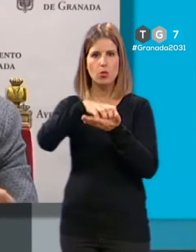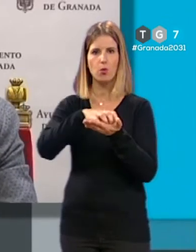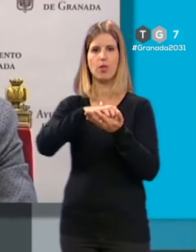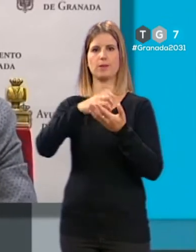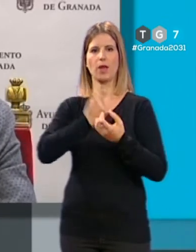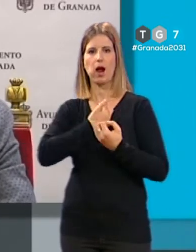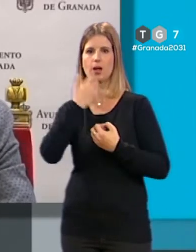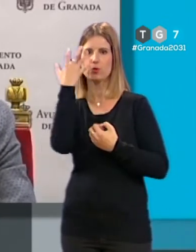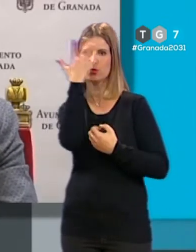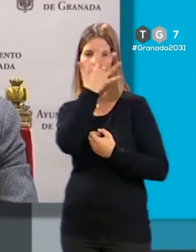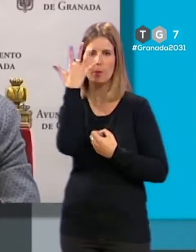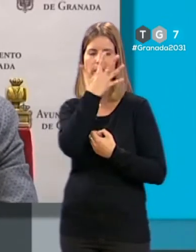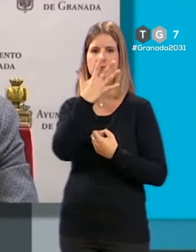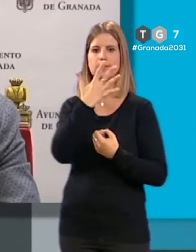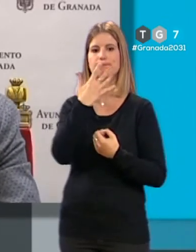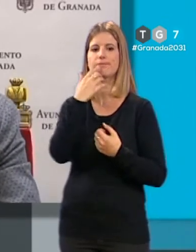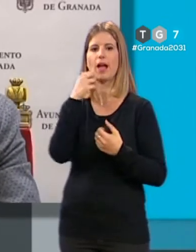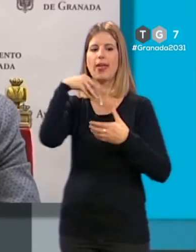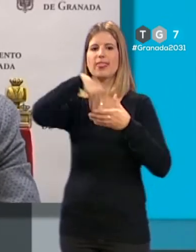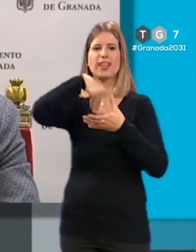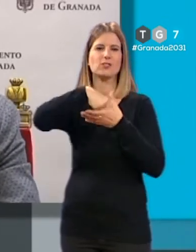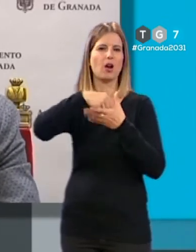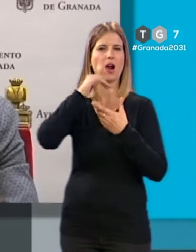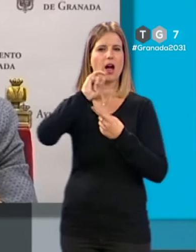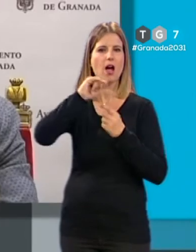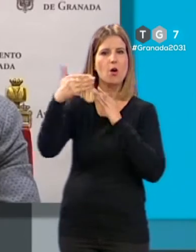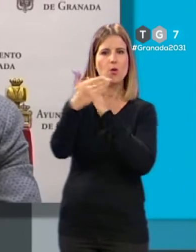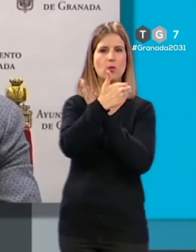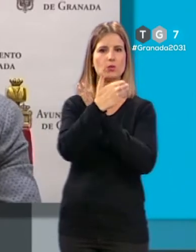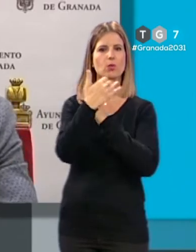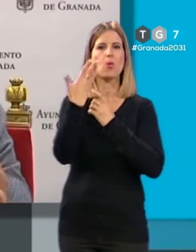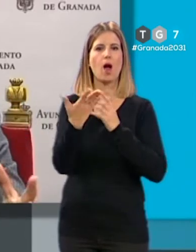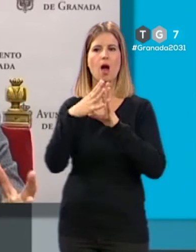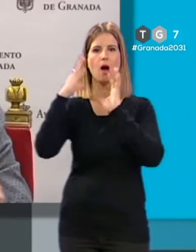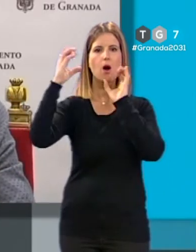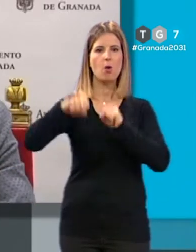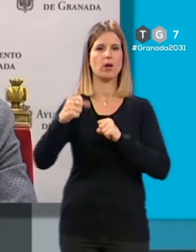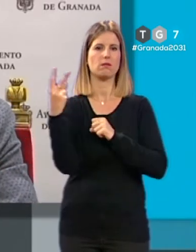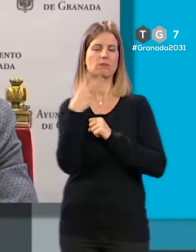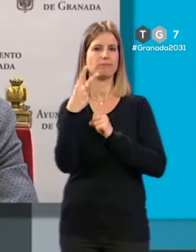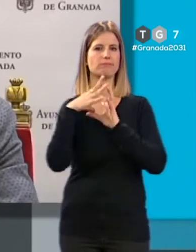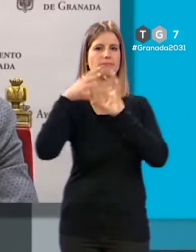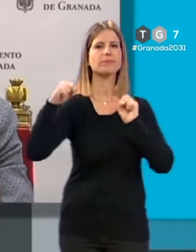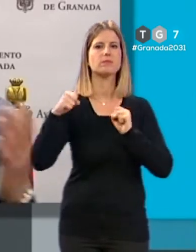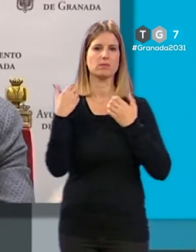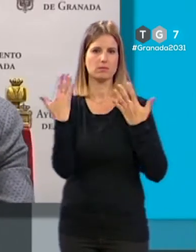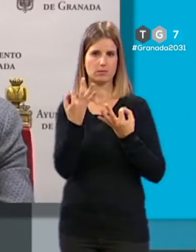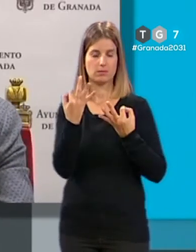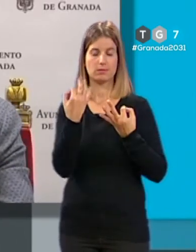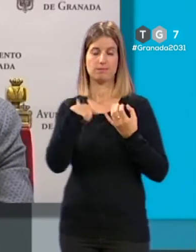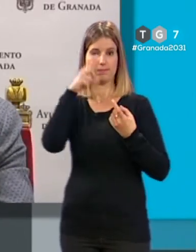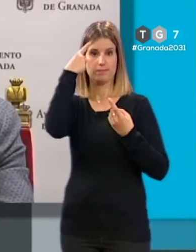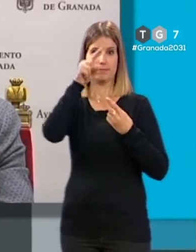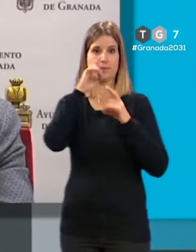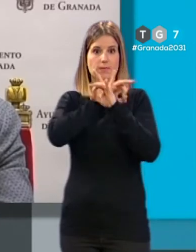sospechas sobre qué puede haber detrás de este acuerdo y de ese cambalache. Lo que está claro es que